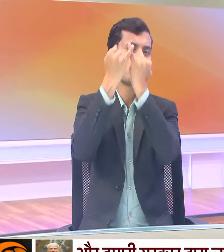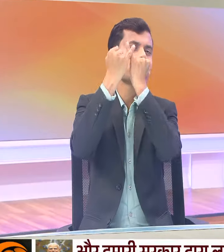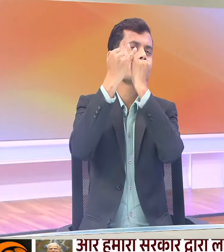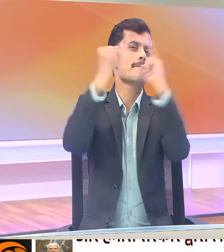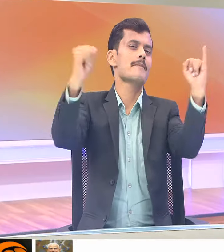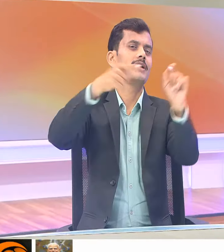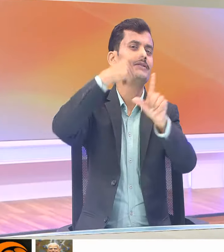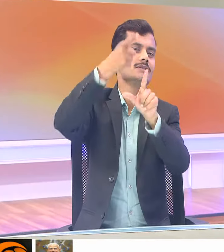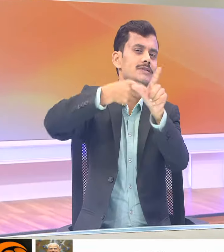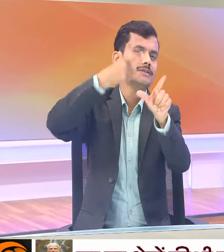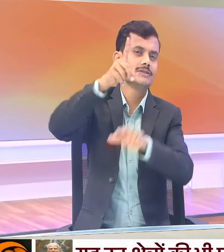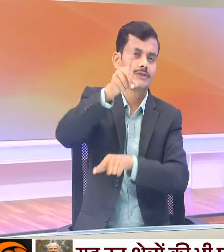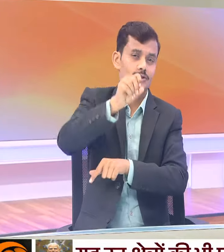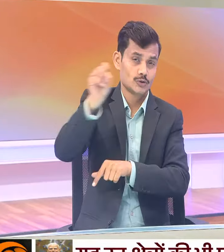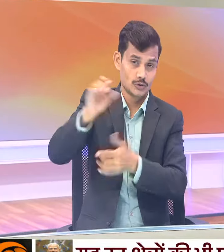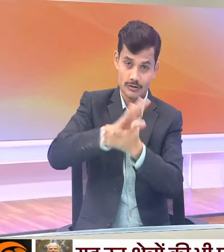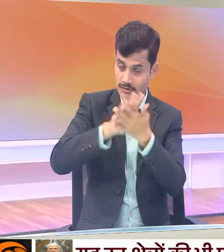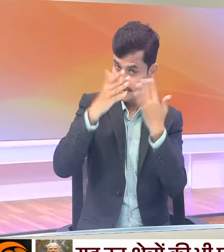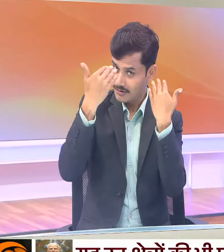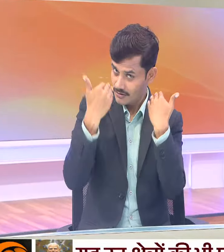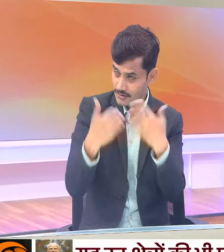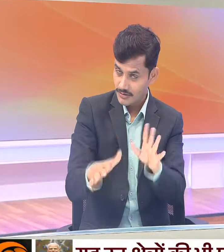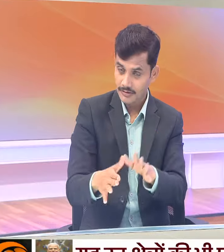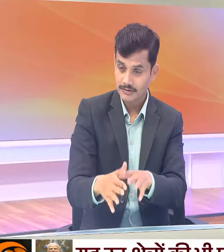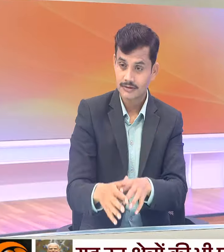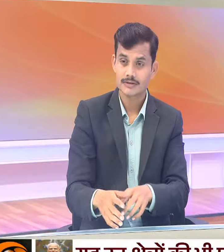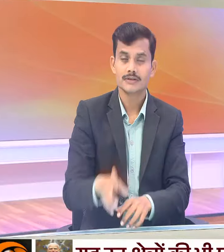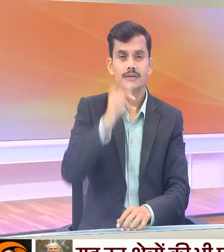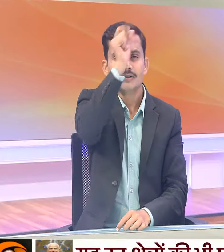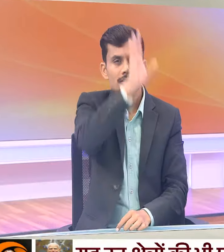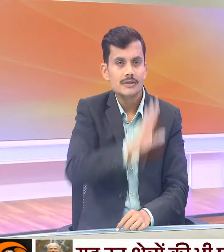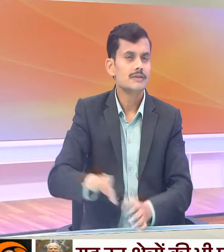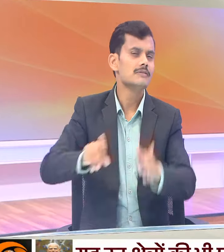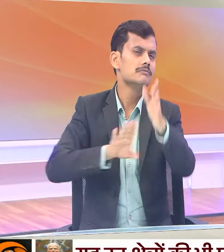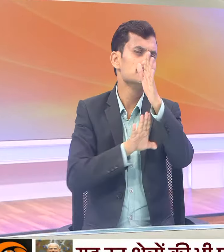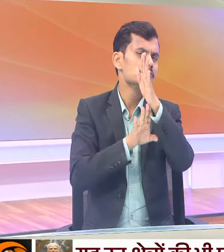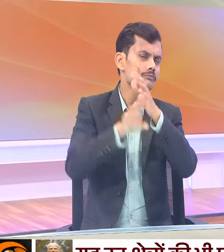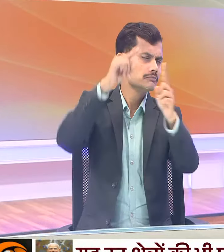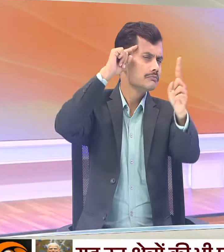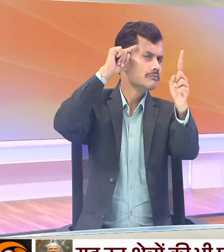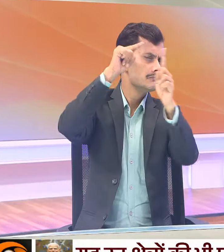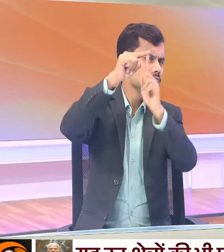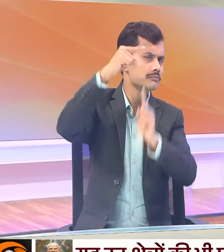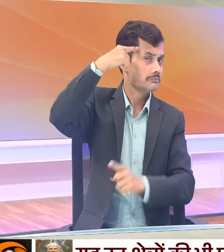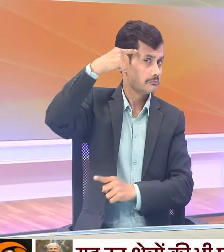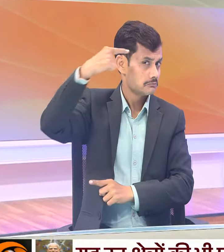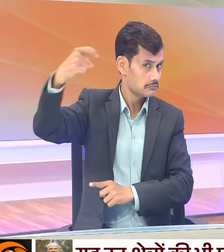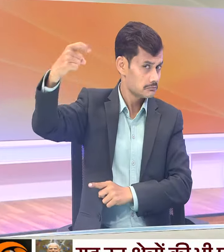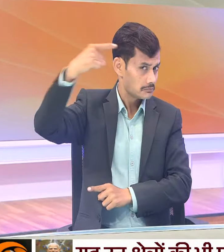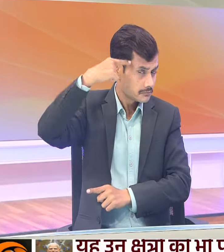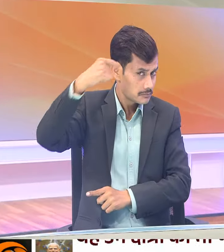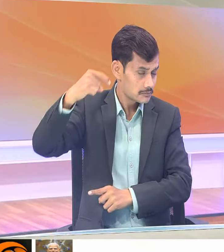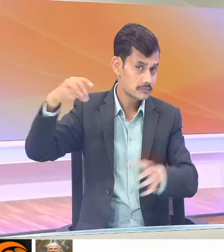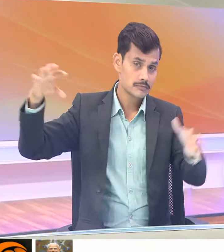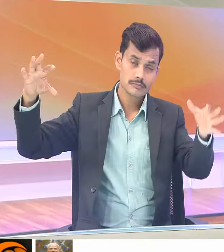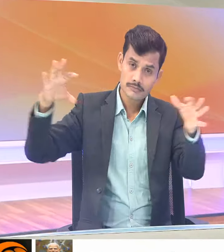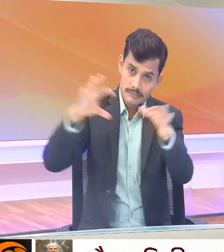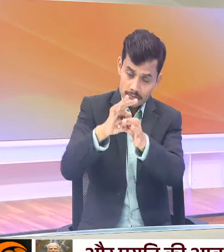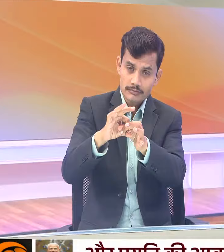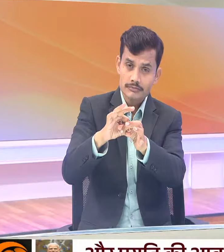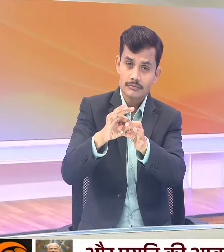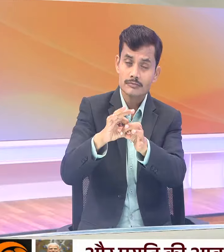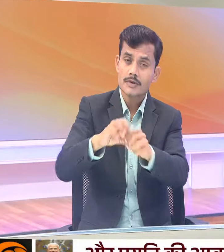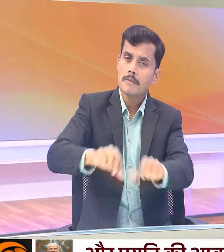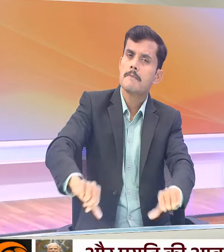होंगे तब विकसित भारत का जो हमारा सपना है उस सपने को